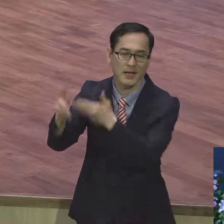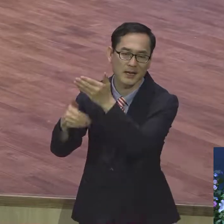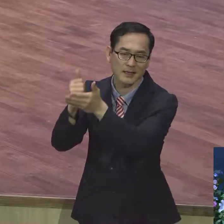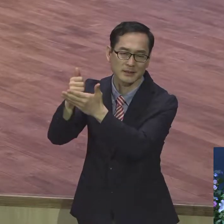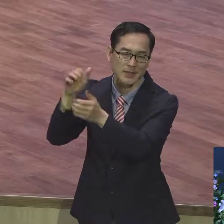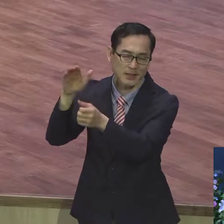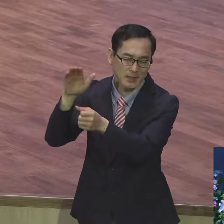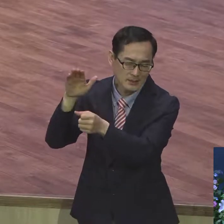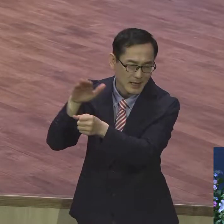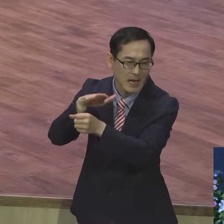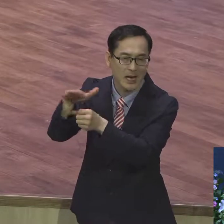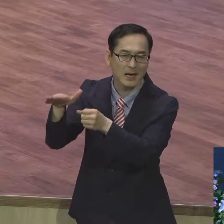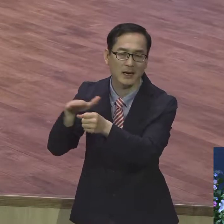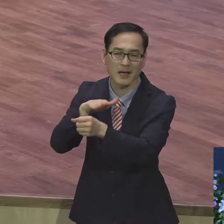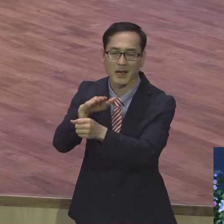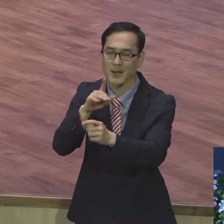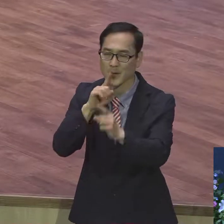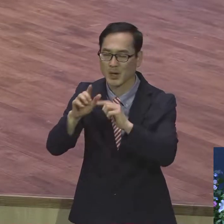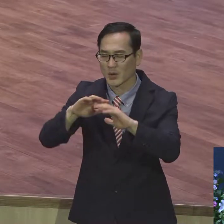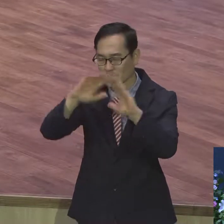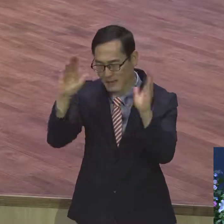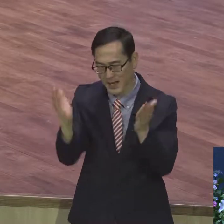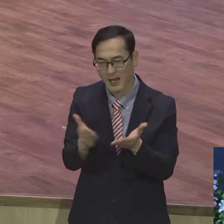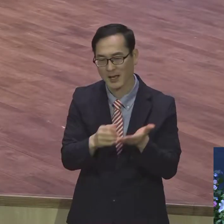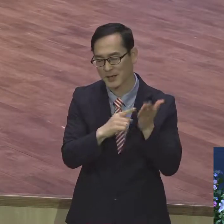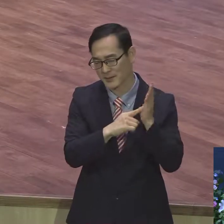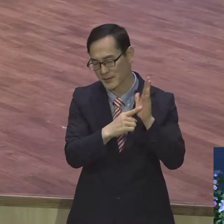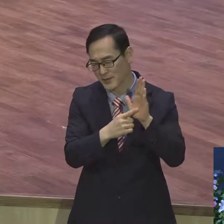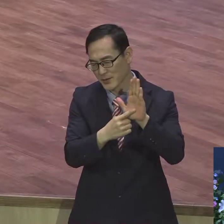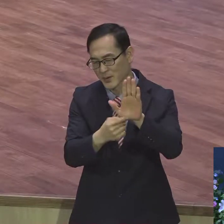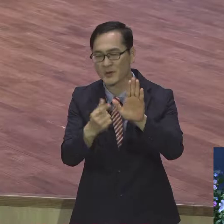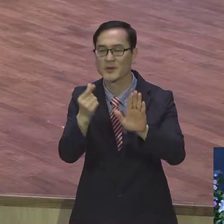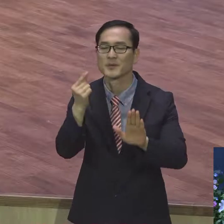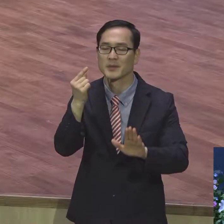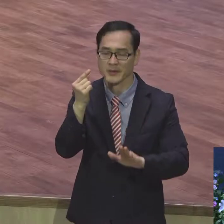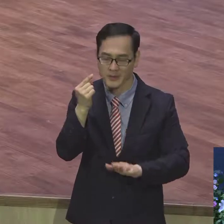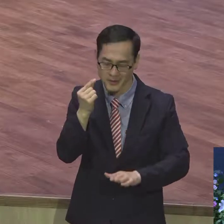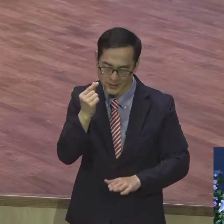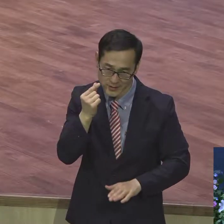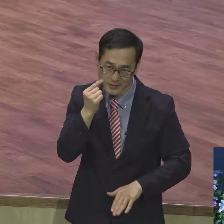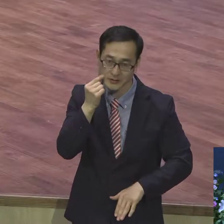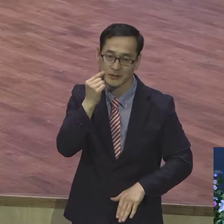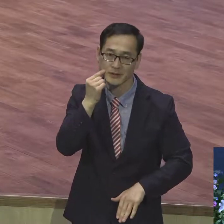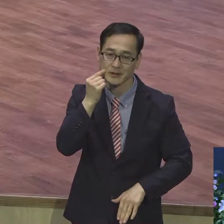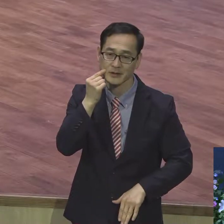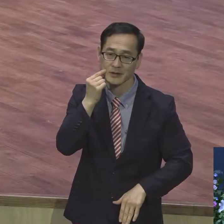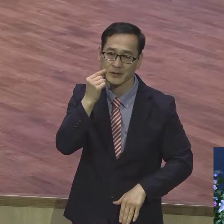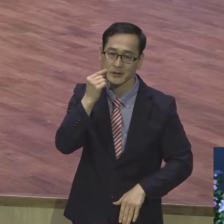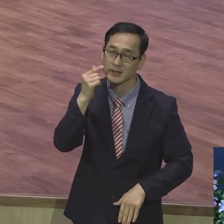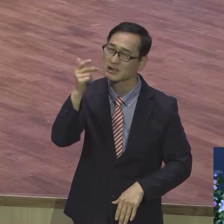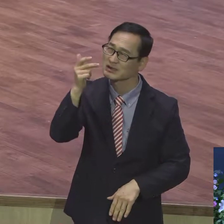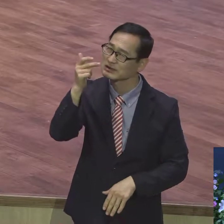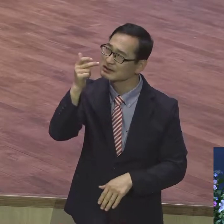말로 다 형용 못하니. 그 크신 하나님의 사랑 말로 다 형용 못한다.